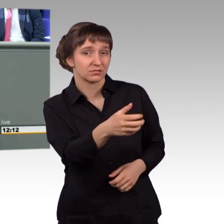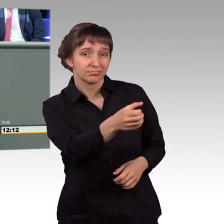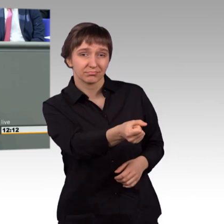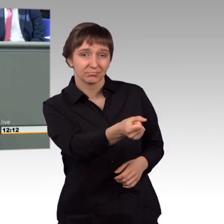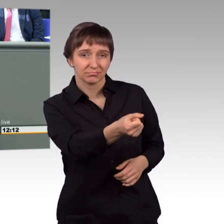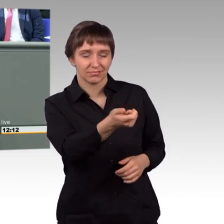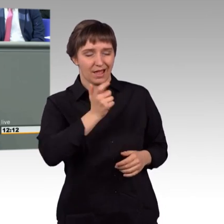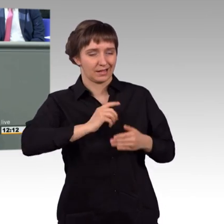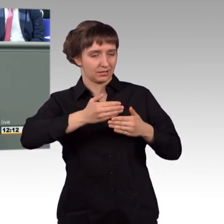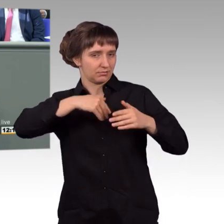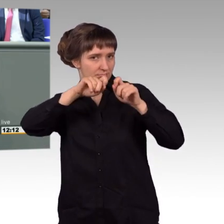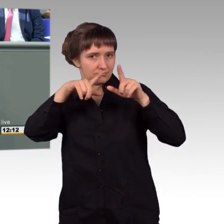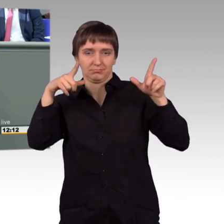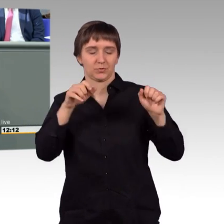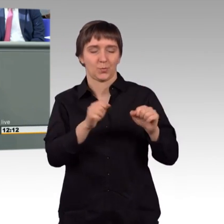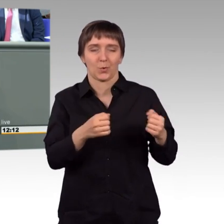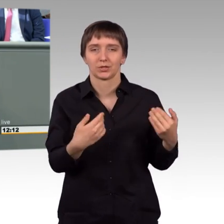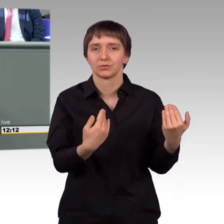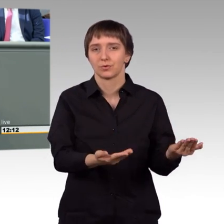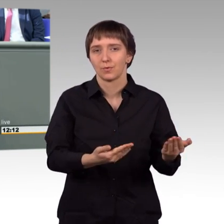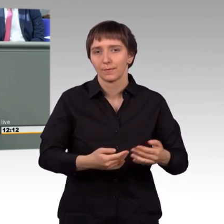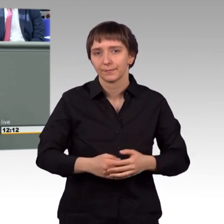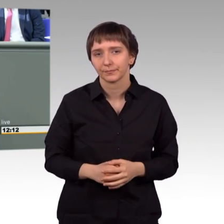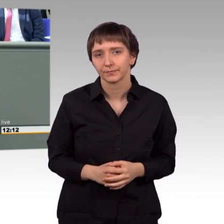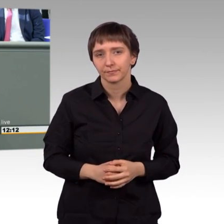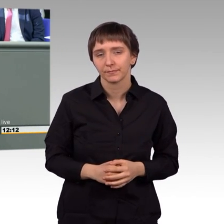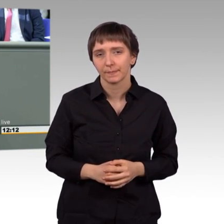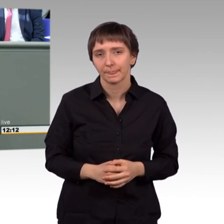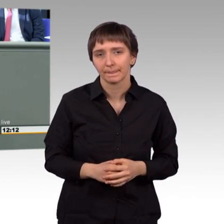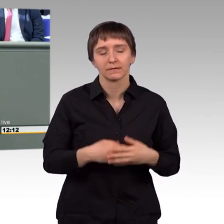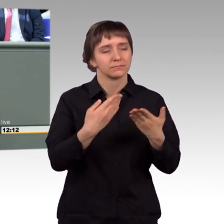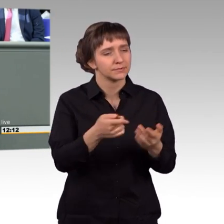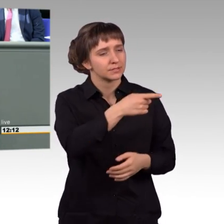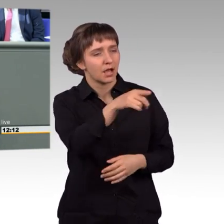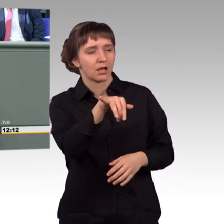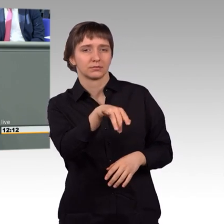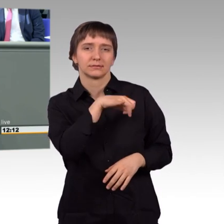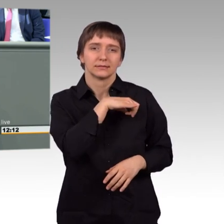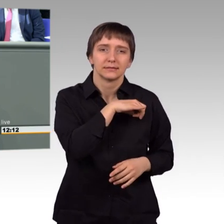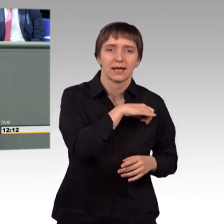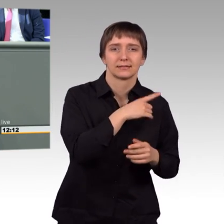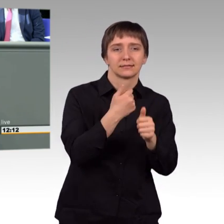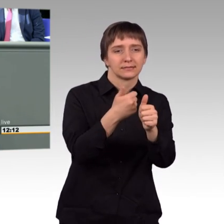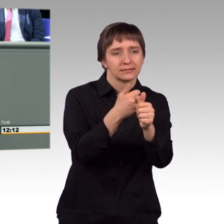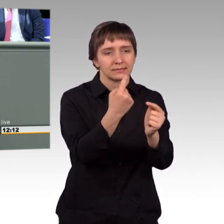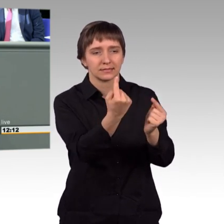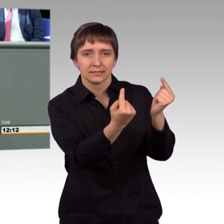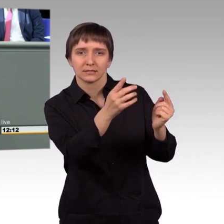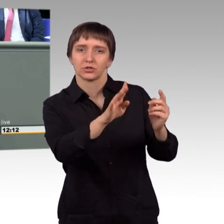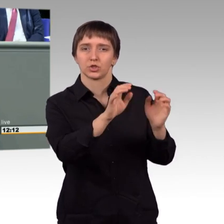gehalten hätte, die hier eigene Interessen vor Ort haben und ihre Strukturen schaffen. Und es ist richtig, wir